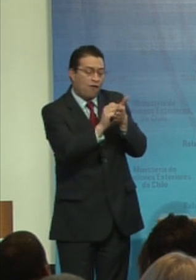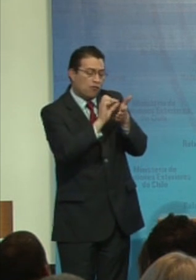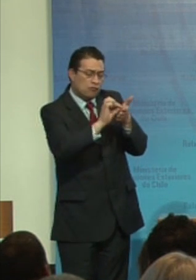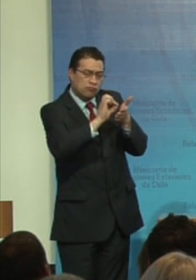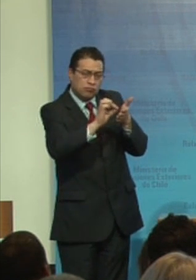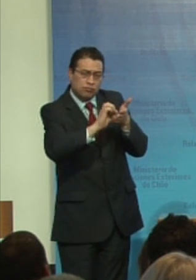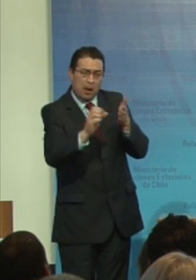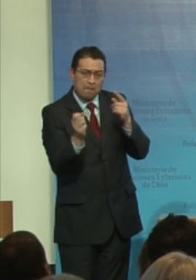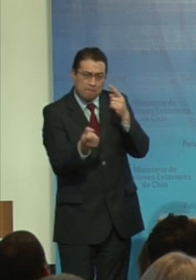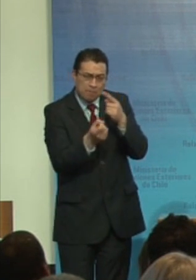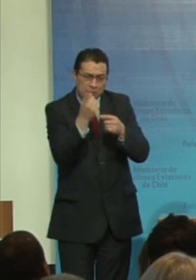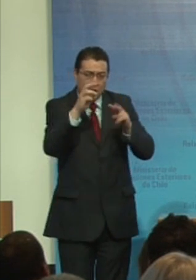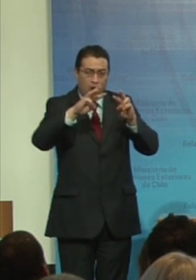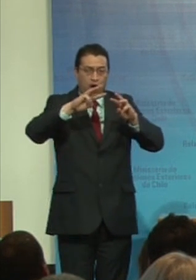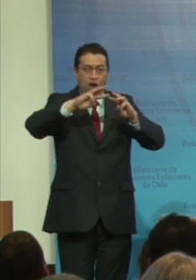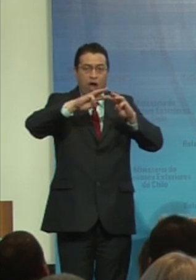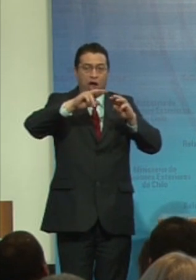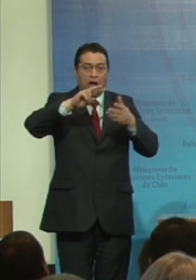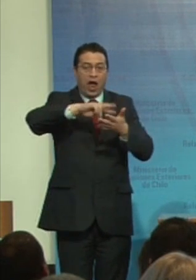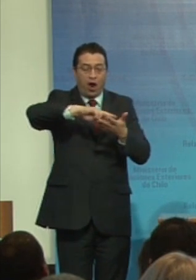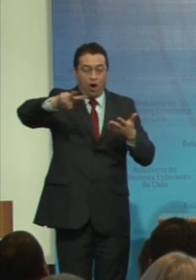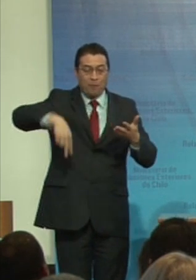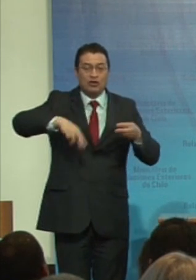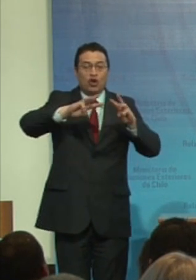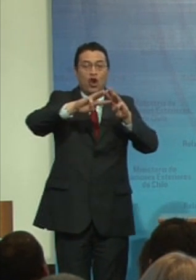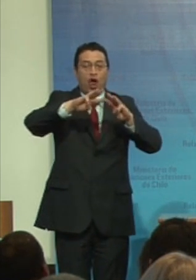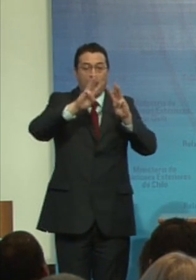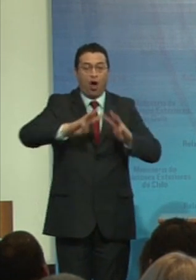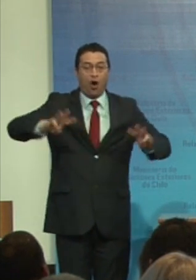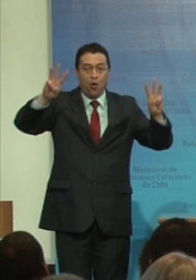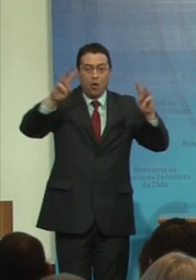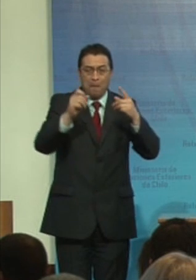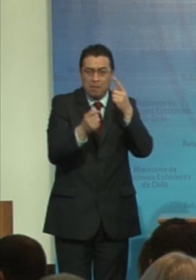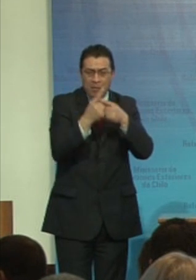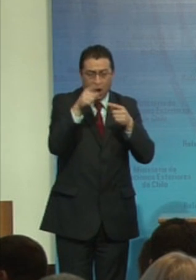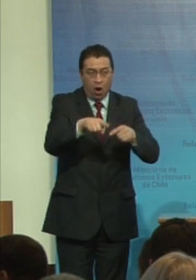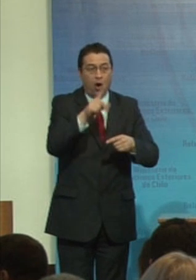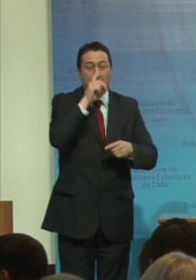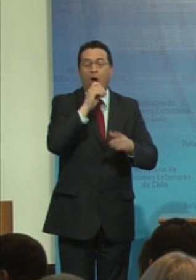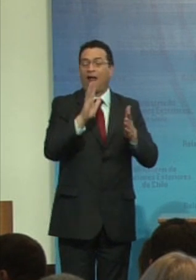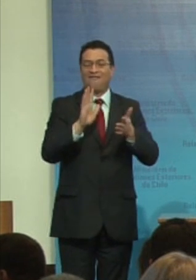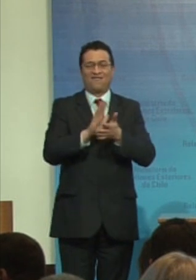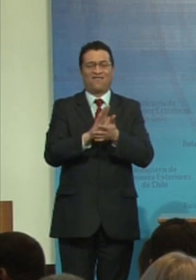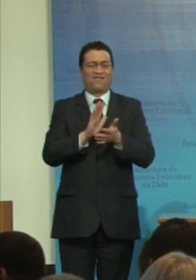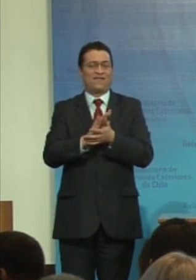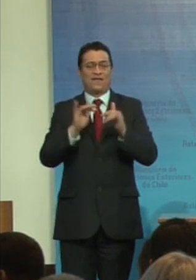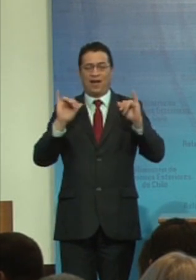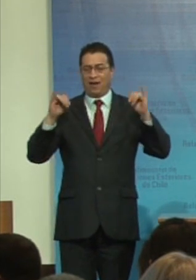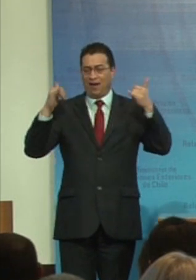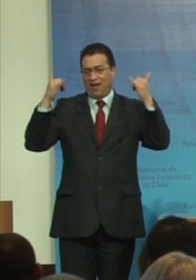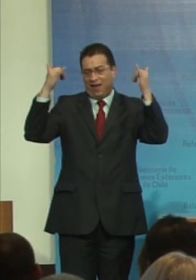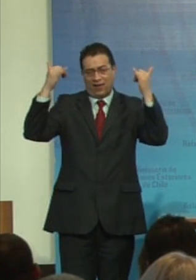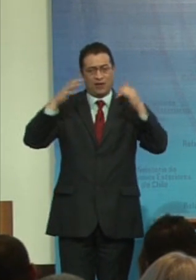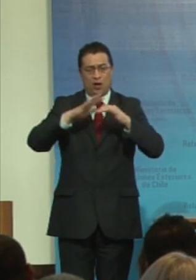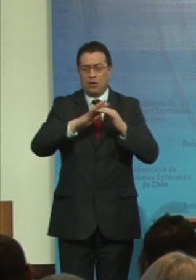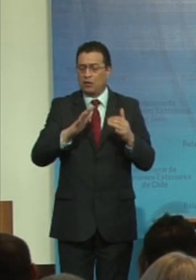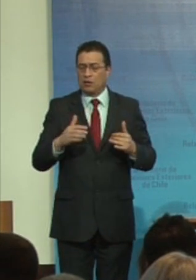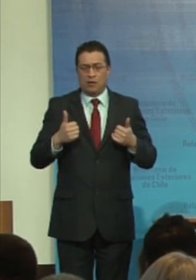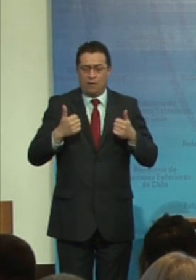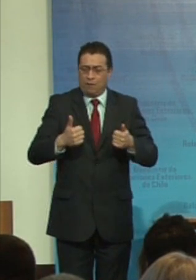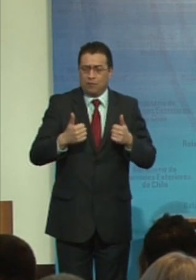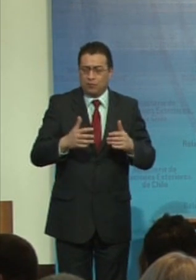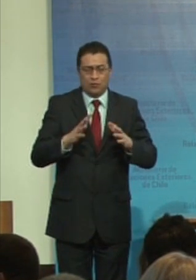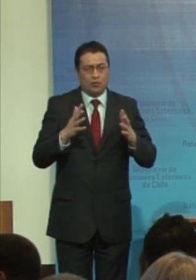Naciones Unidas, el primer borrador de la convención, eso fue una fiesta indescriptible,